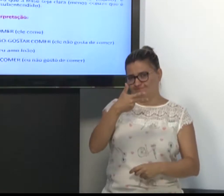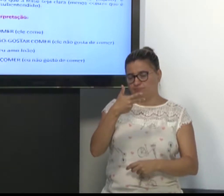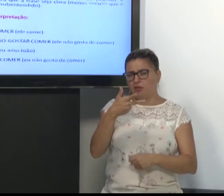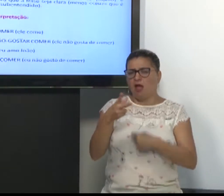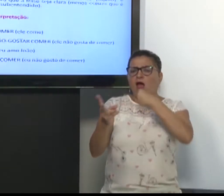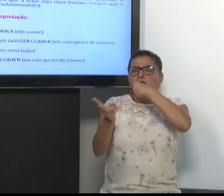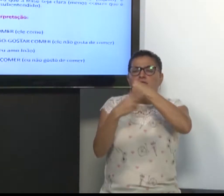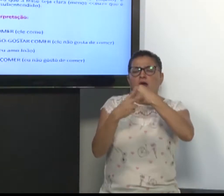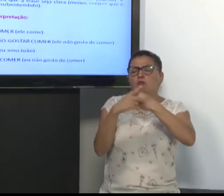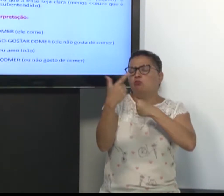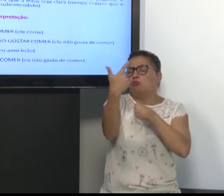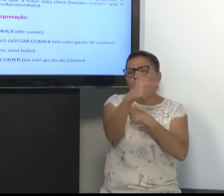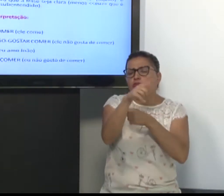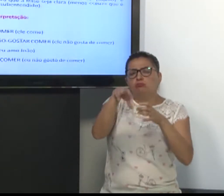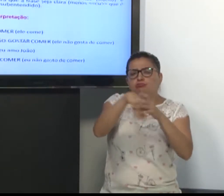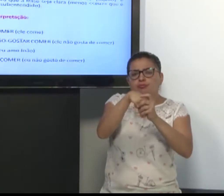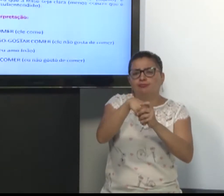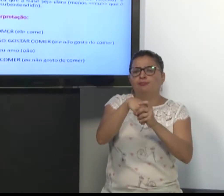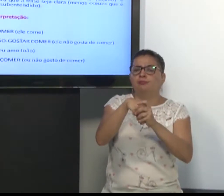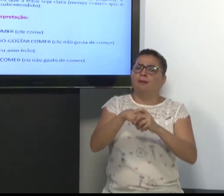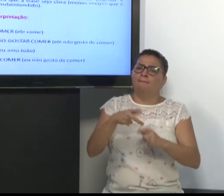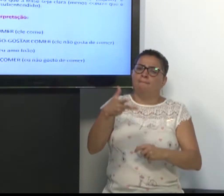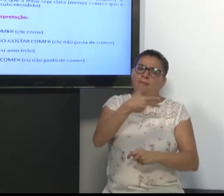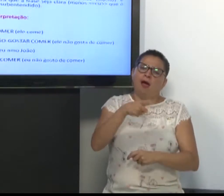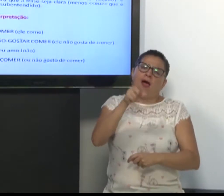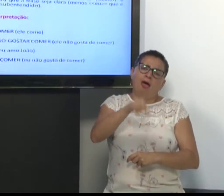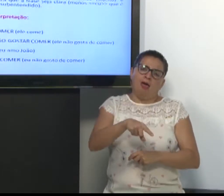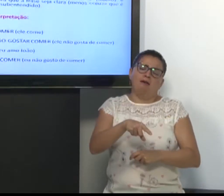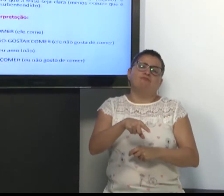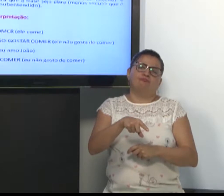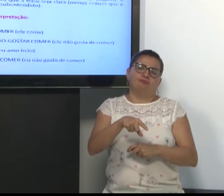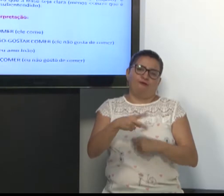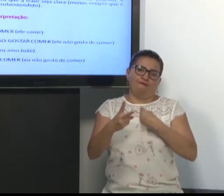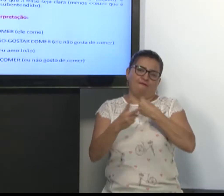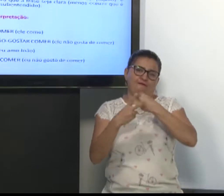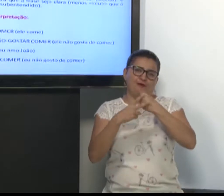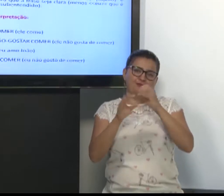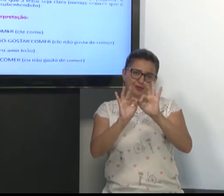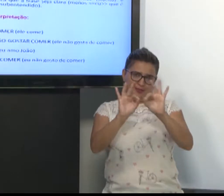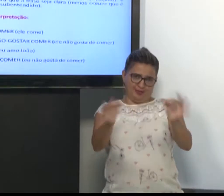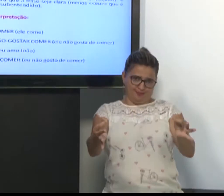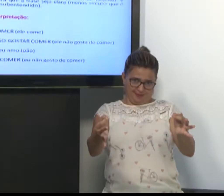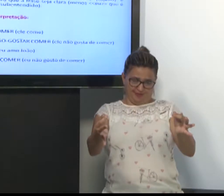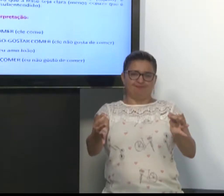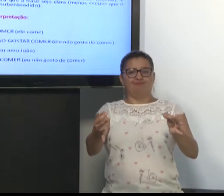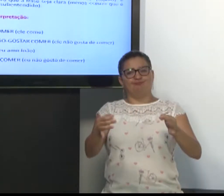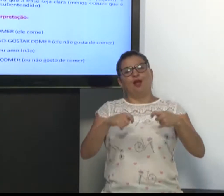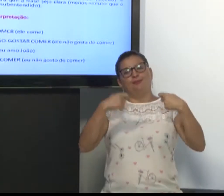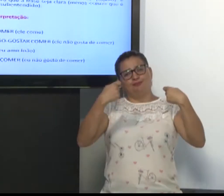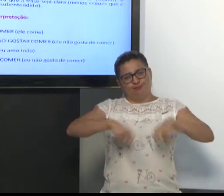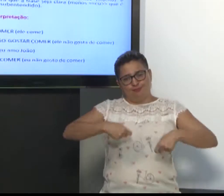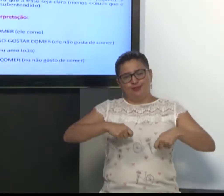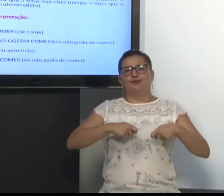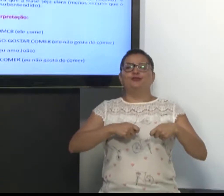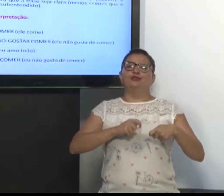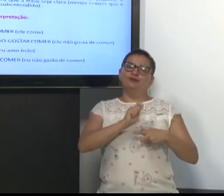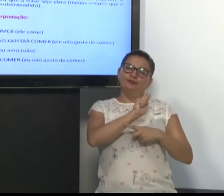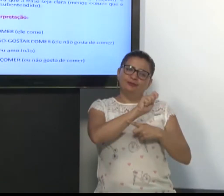Tem alguns verbos que são mais simples. Que eles não incorporam. Então, é preciso utilizar o sinal